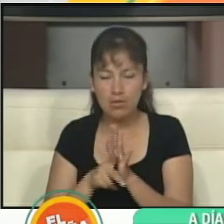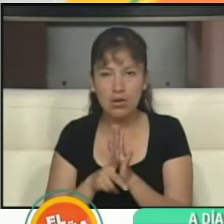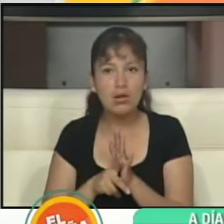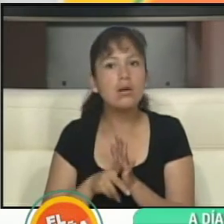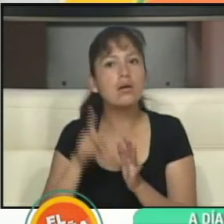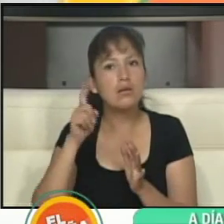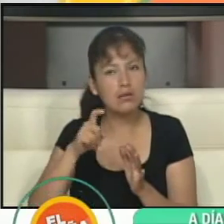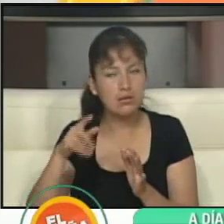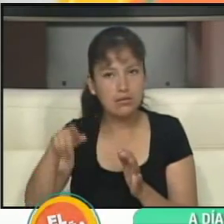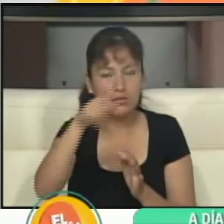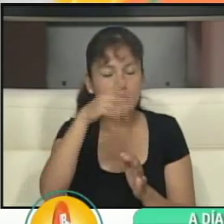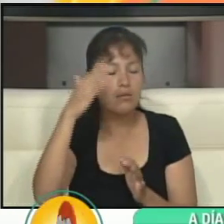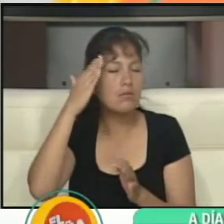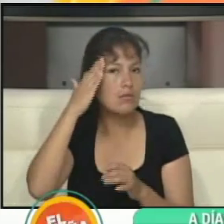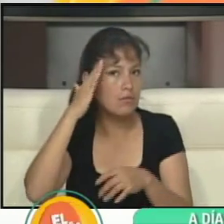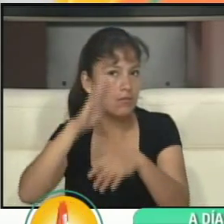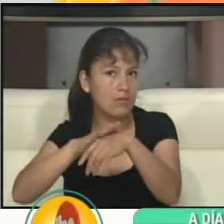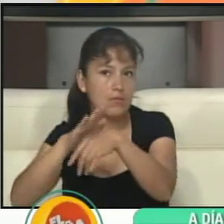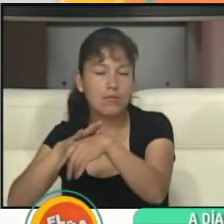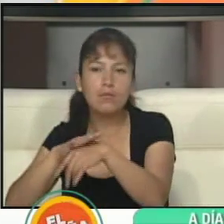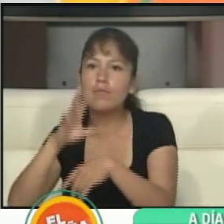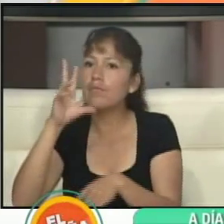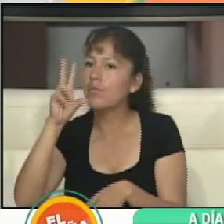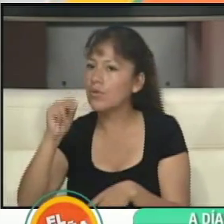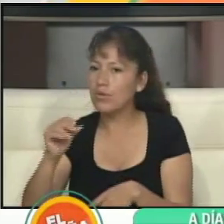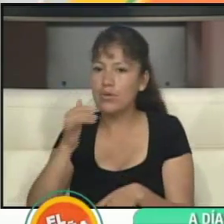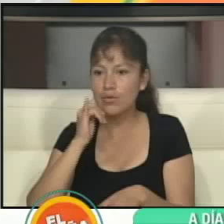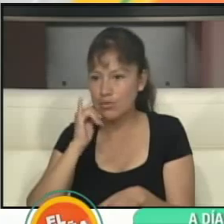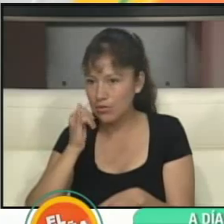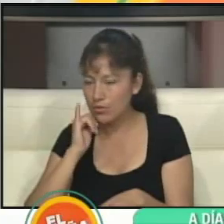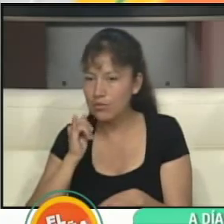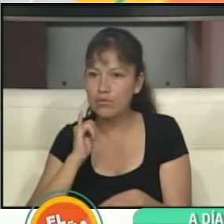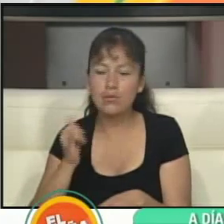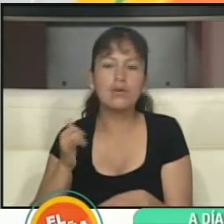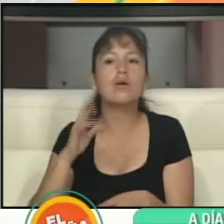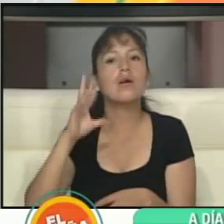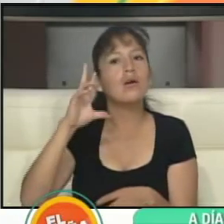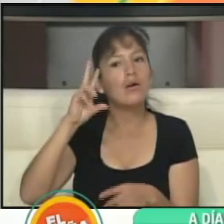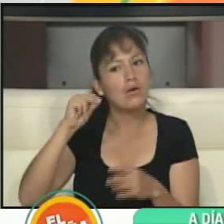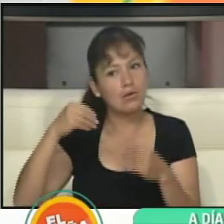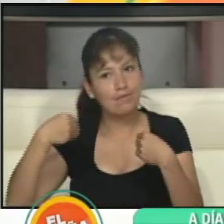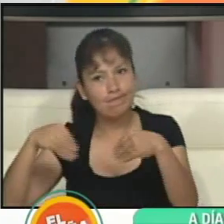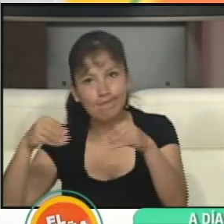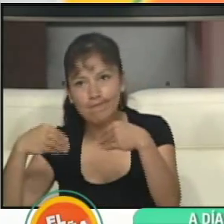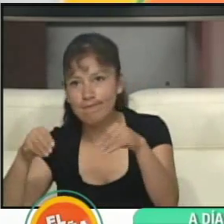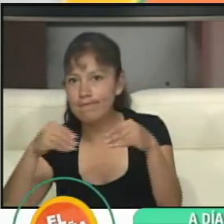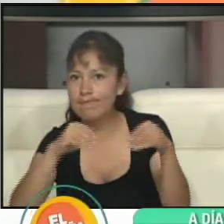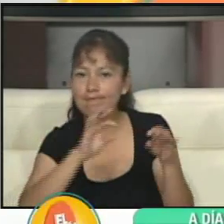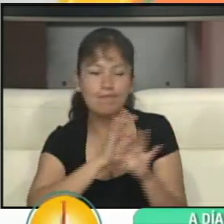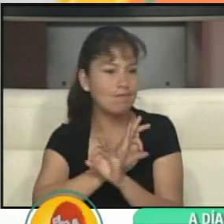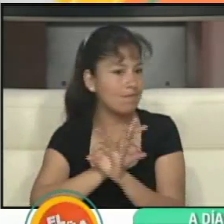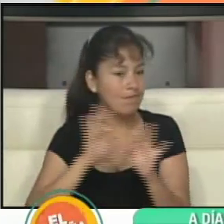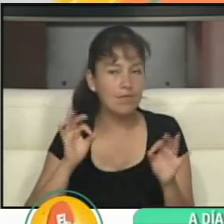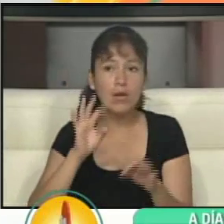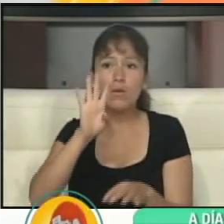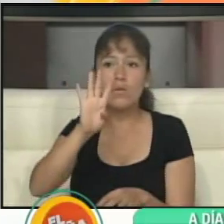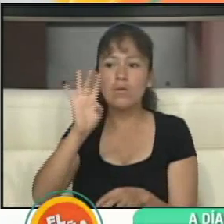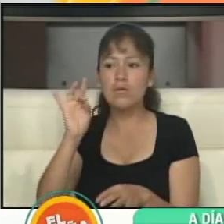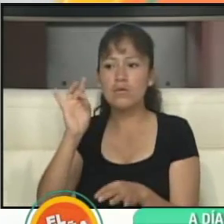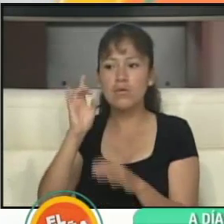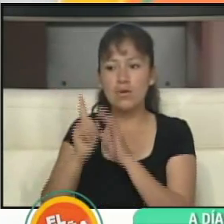Tomar en cuenta el no consumir bebidas alcohólicas, el no vender 48 horas antes. Entonces,